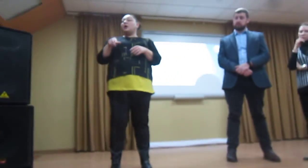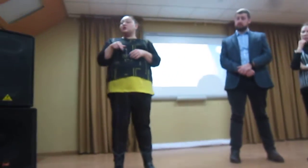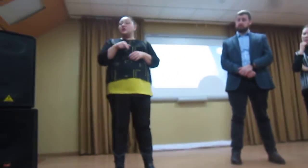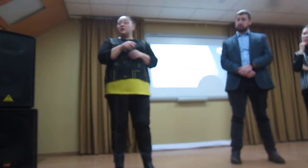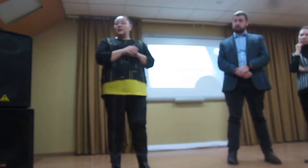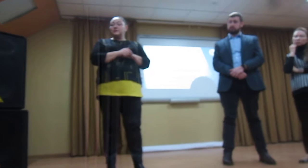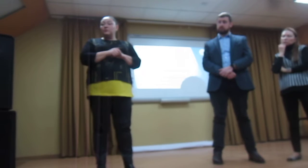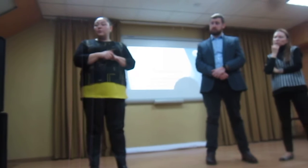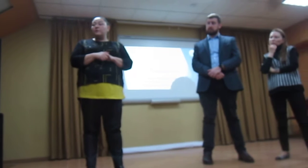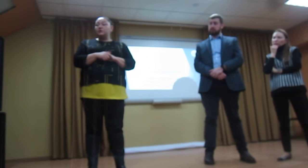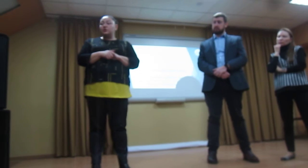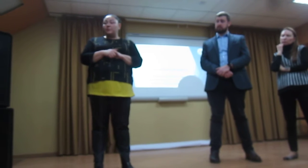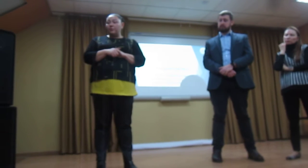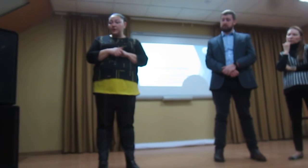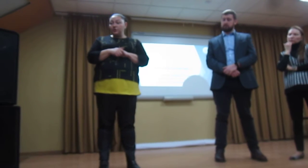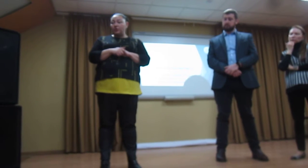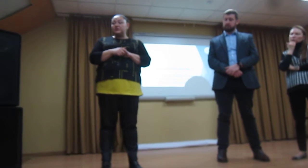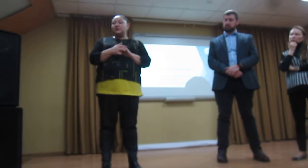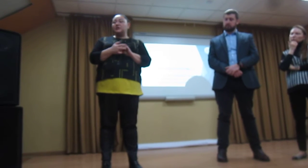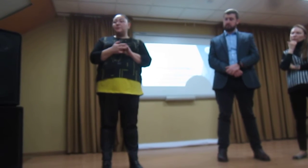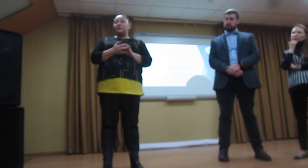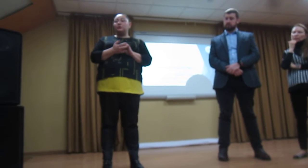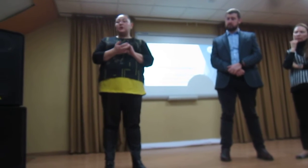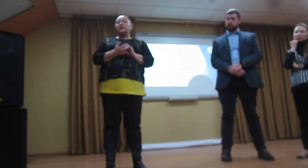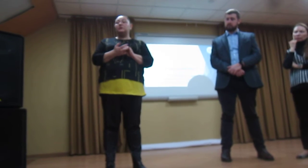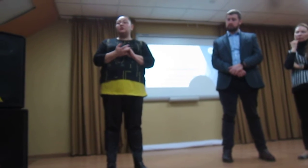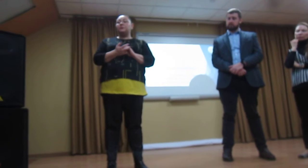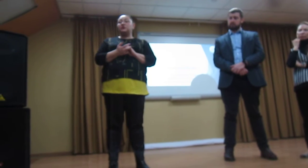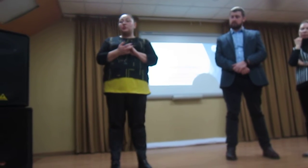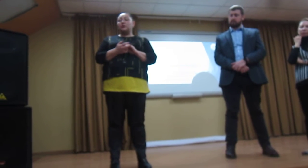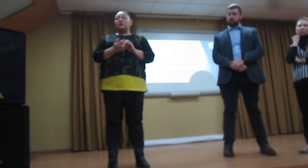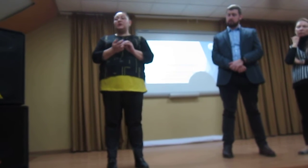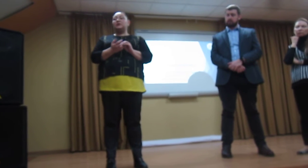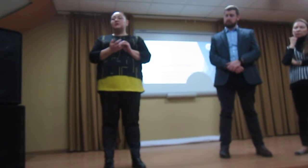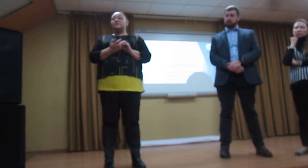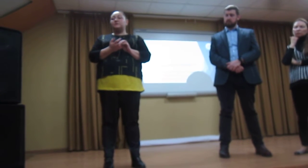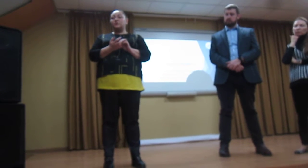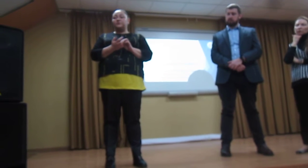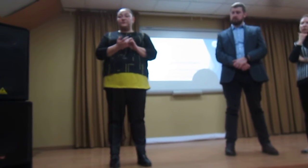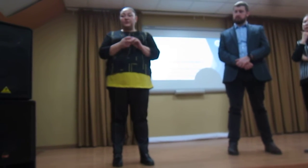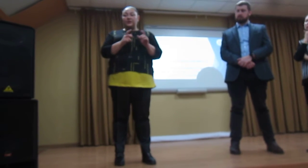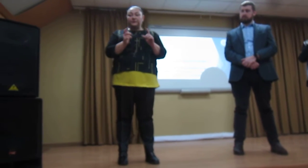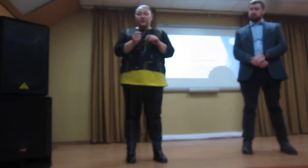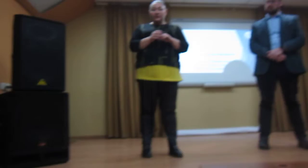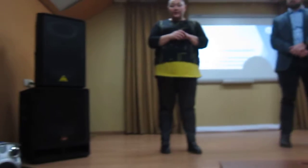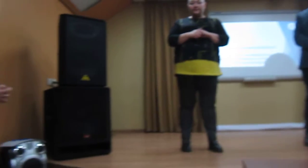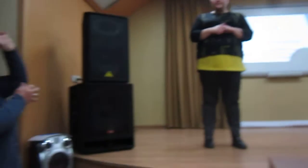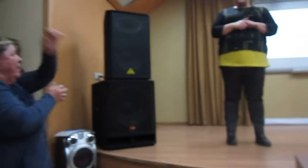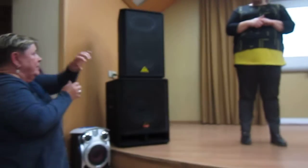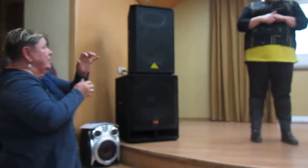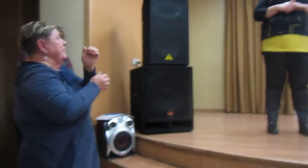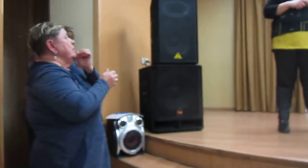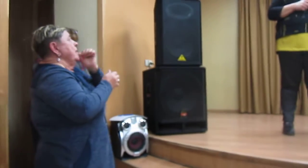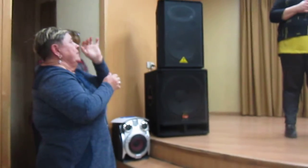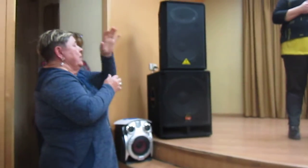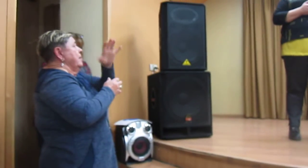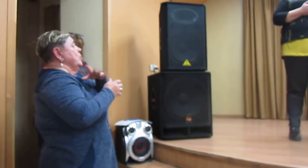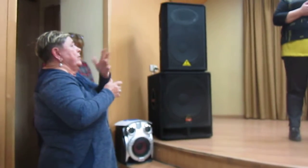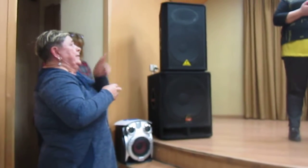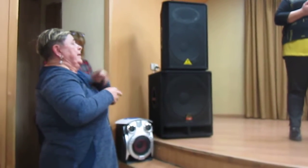ходила в управляющую компанию, сказали, придут, так никто не пришёл. Она говорит, сфотографировала, соседку сфотографировала, москву